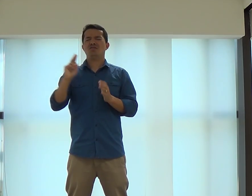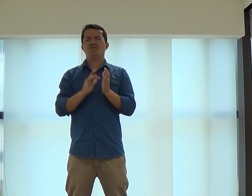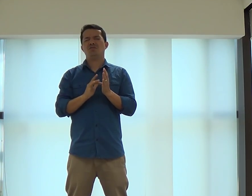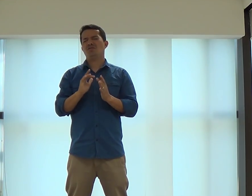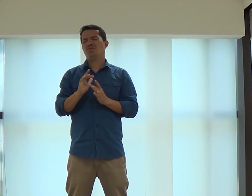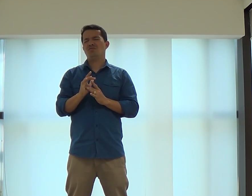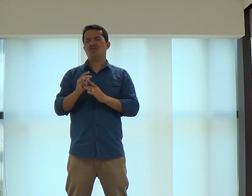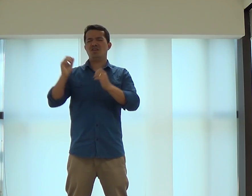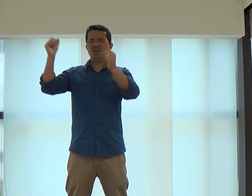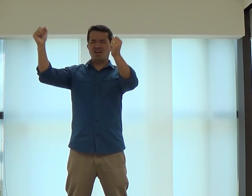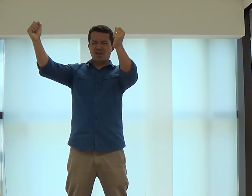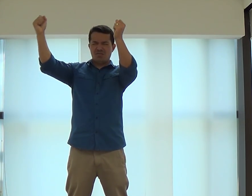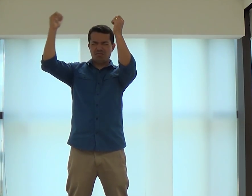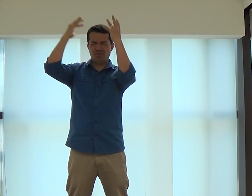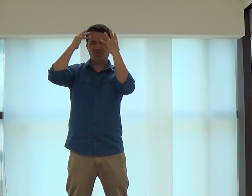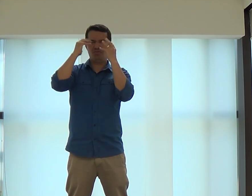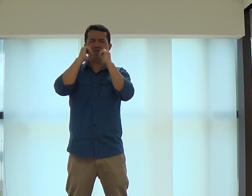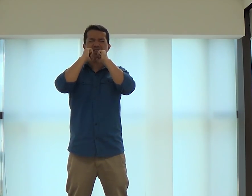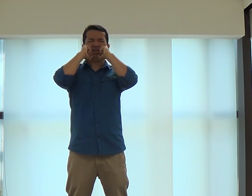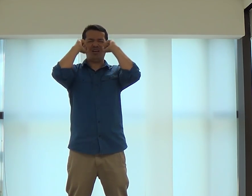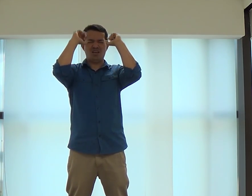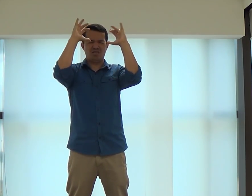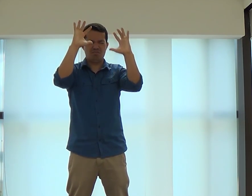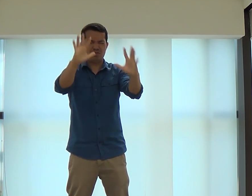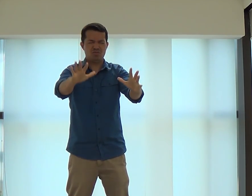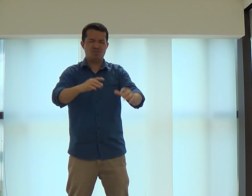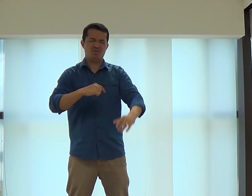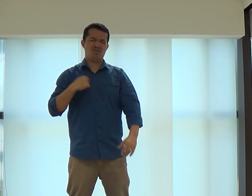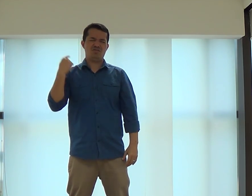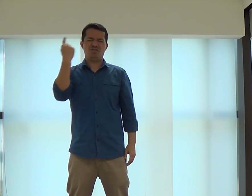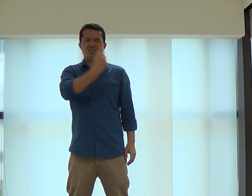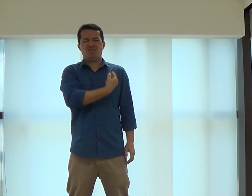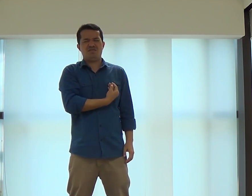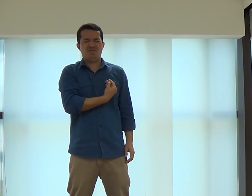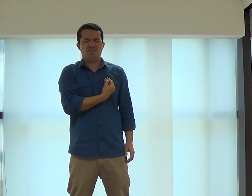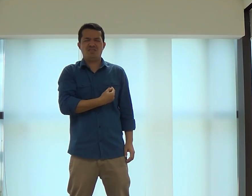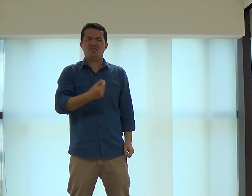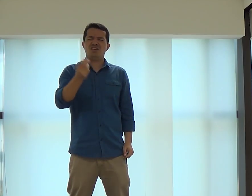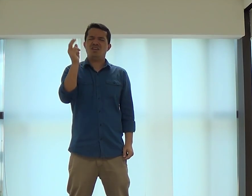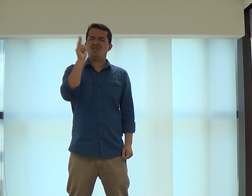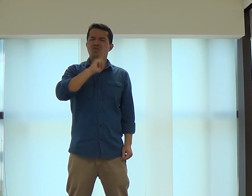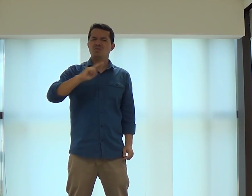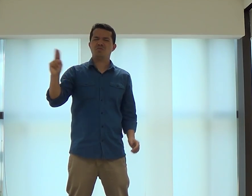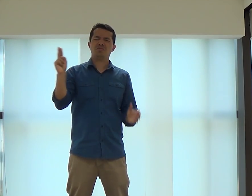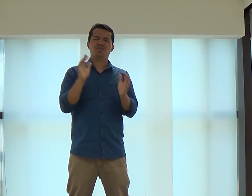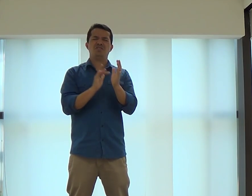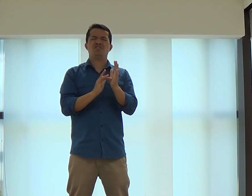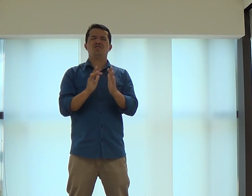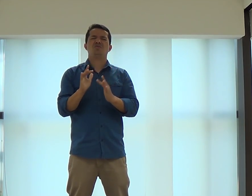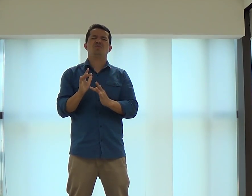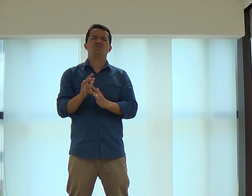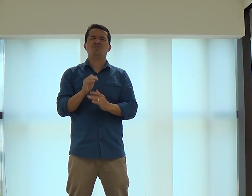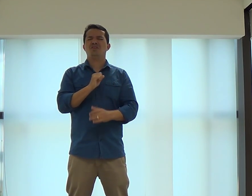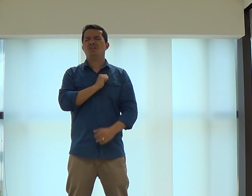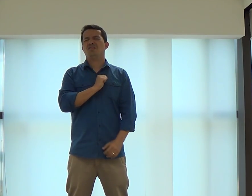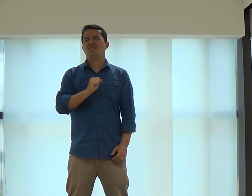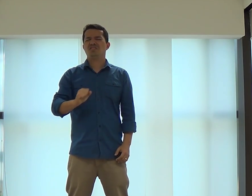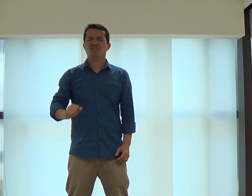por favor, em nome de Jesus, que o Senhor me abençoe. Que o Senhor abençoe cada um aqui, as nossas vidas. Em nome de